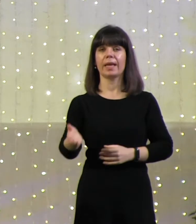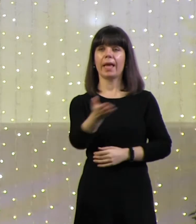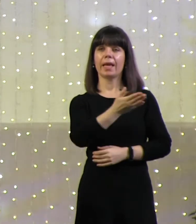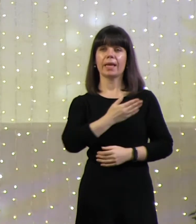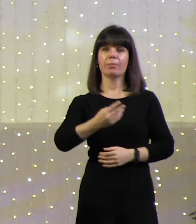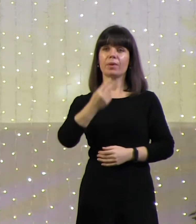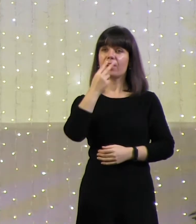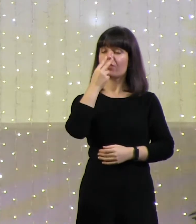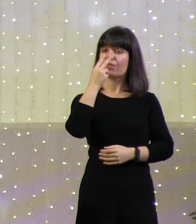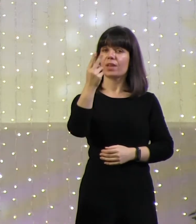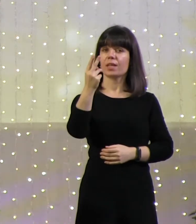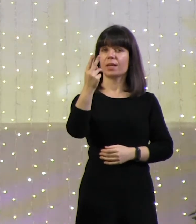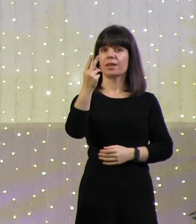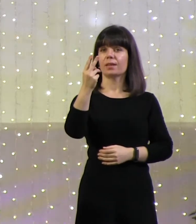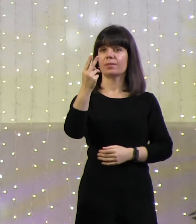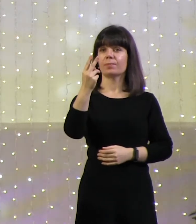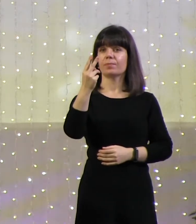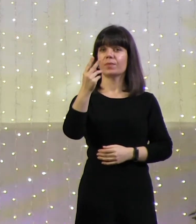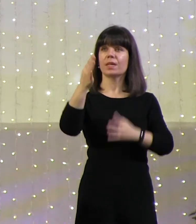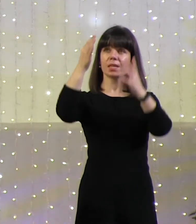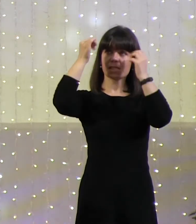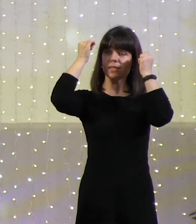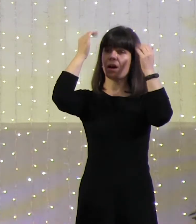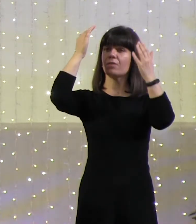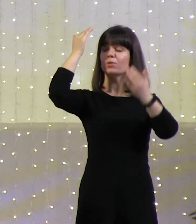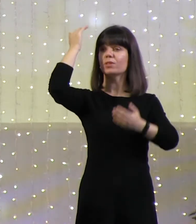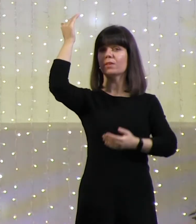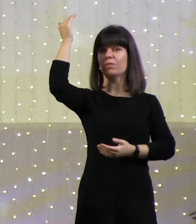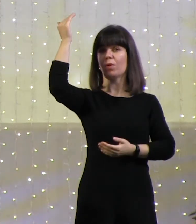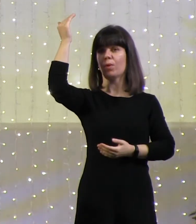видели славу Его.